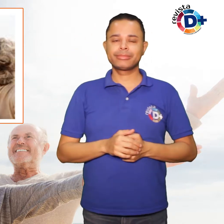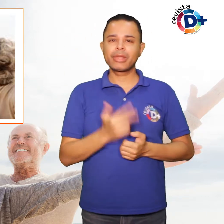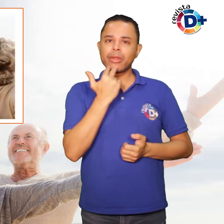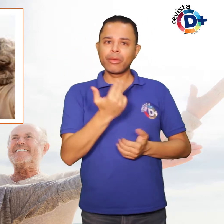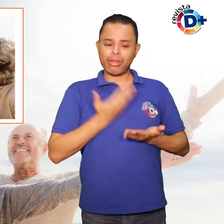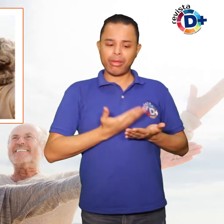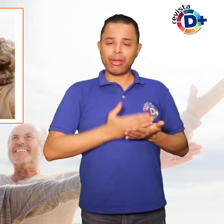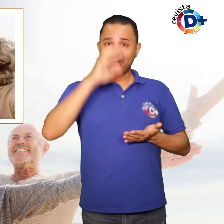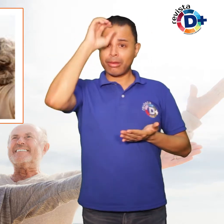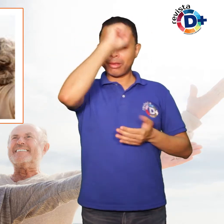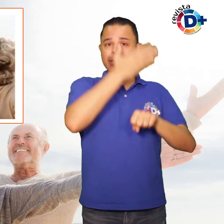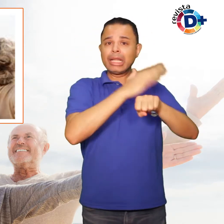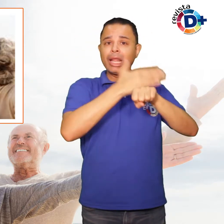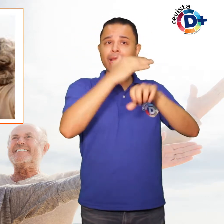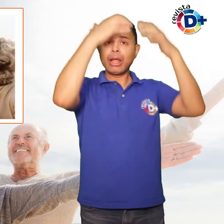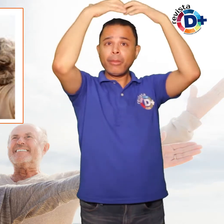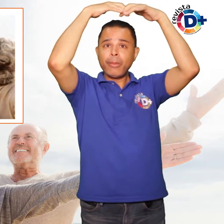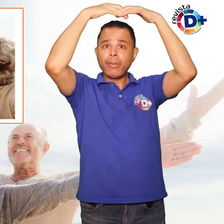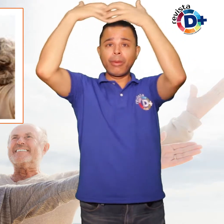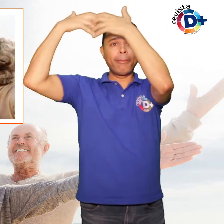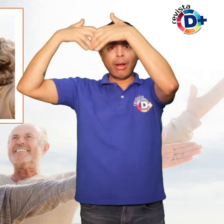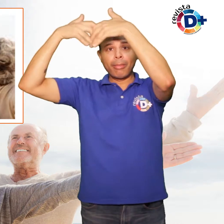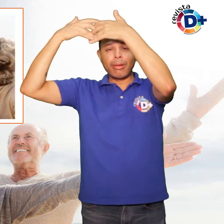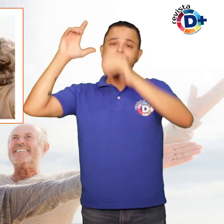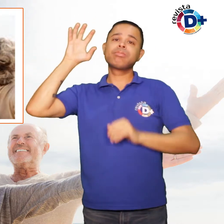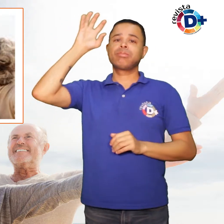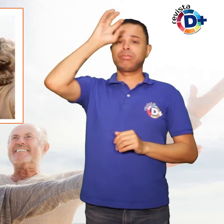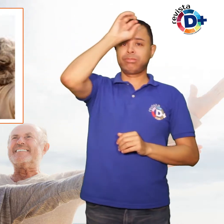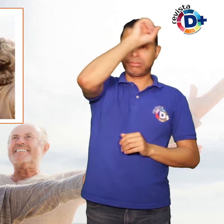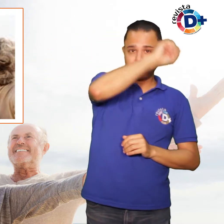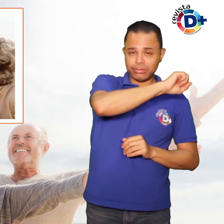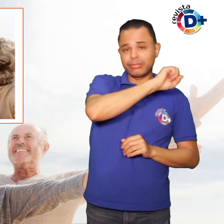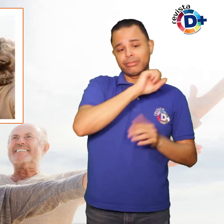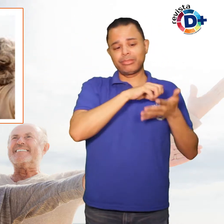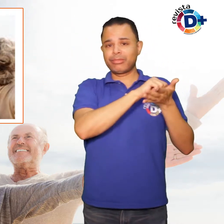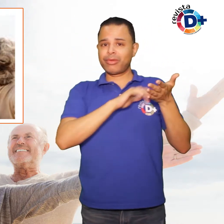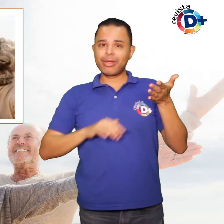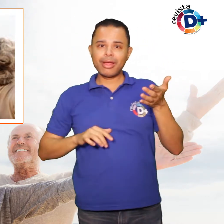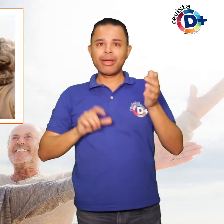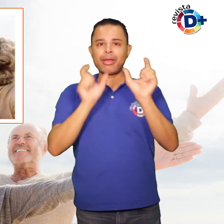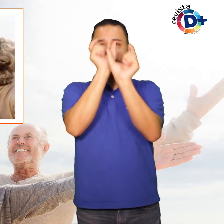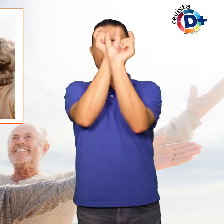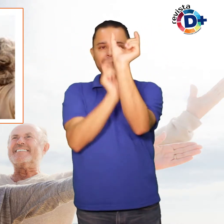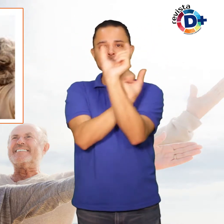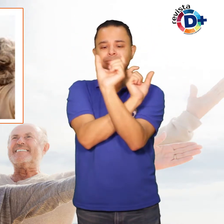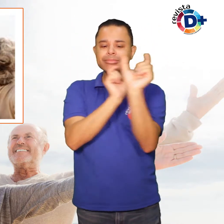deixa de ser um treino para o cérebro, assim como são as atividades como palavras cruzadas, quebra